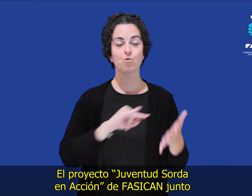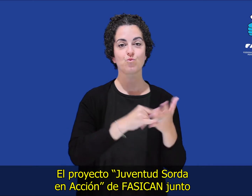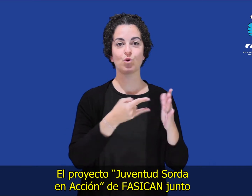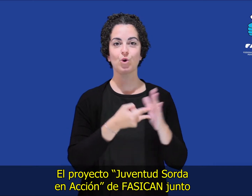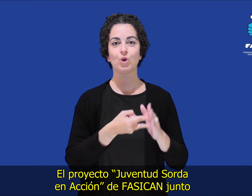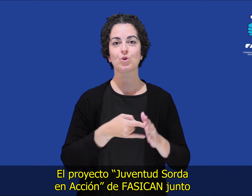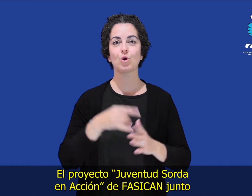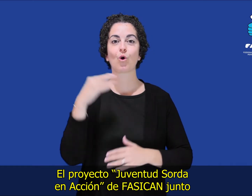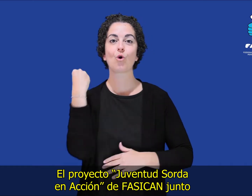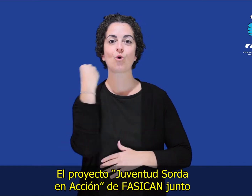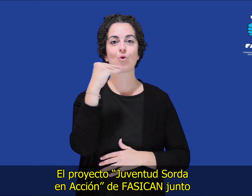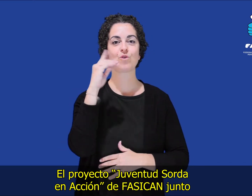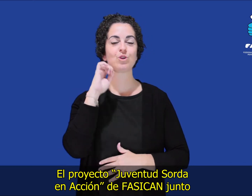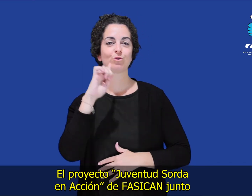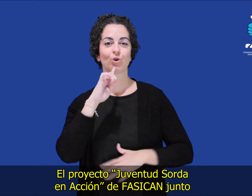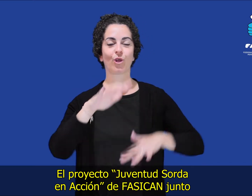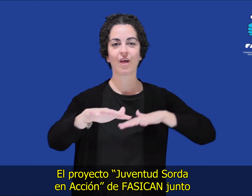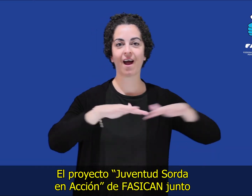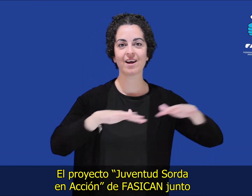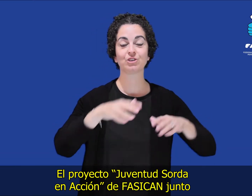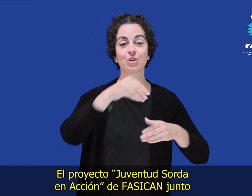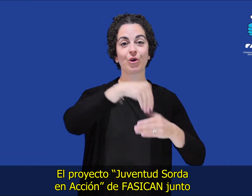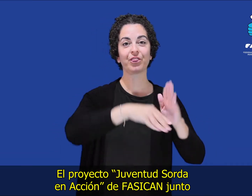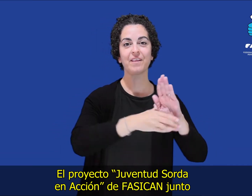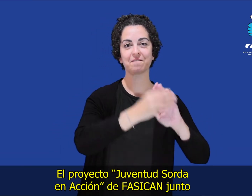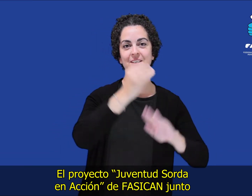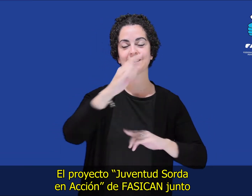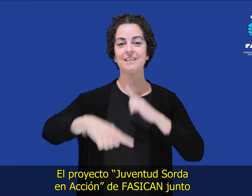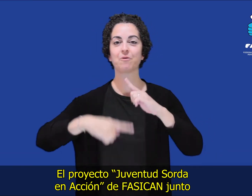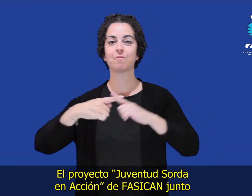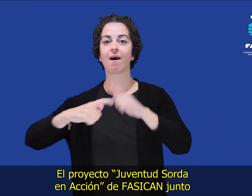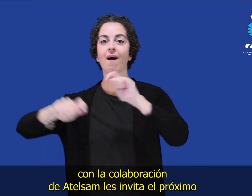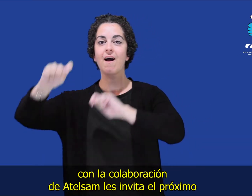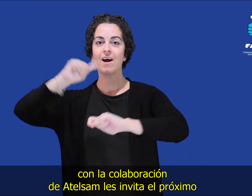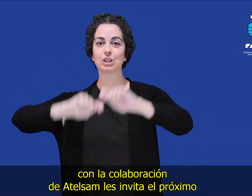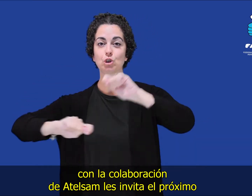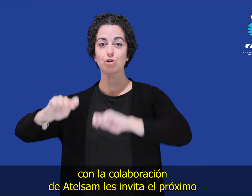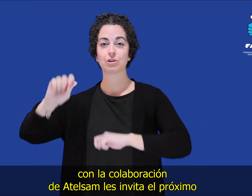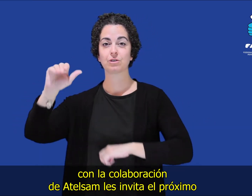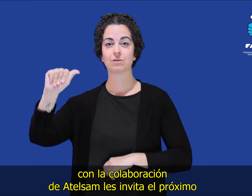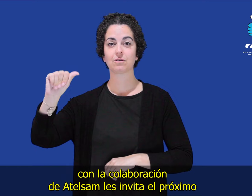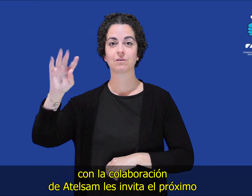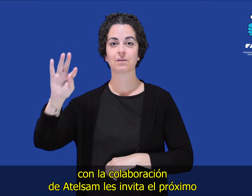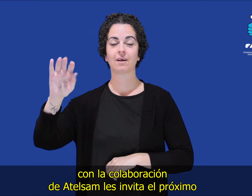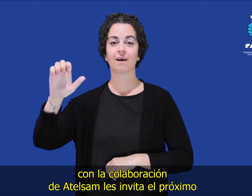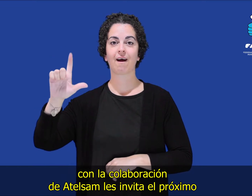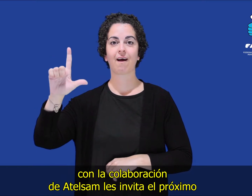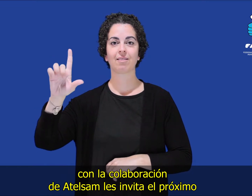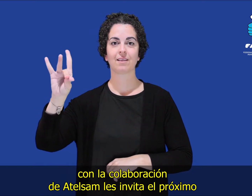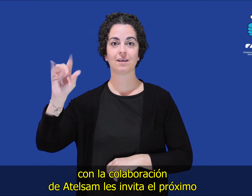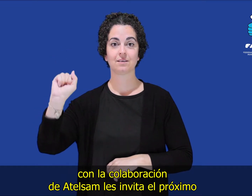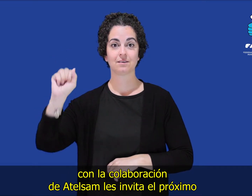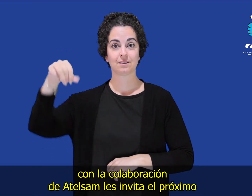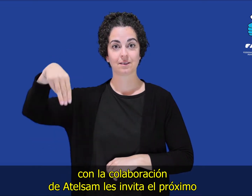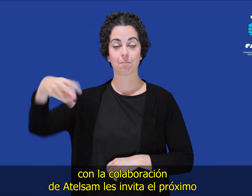El proyecto Juventud Sorden Acción de FASICAM junto con la colaboración de